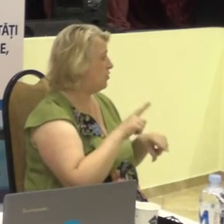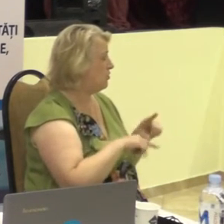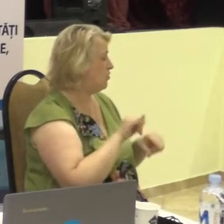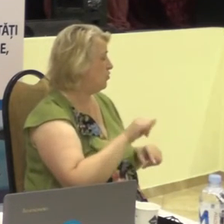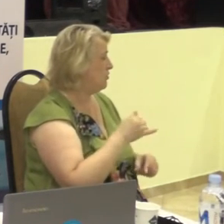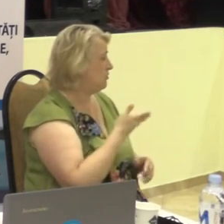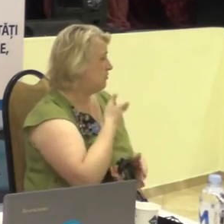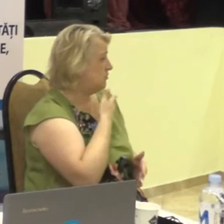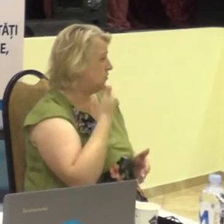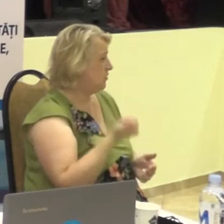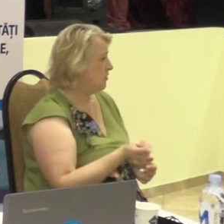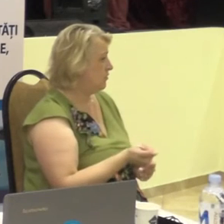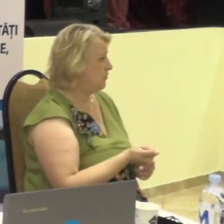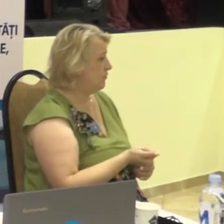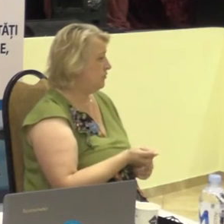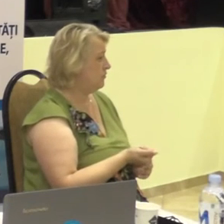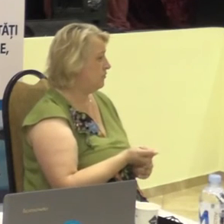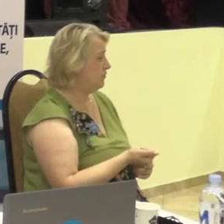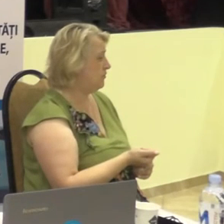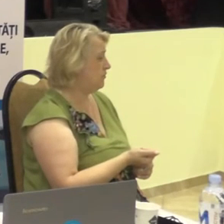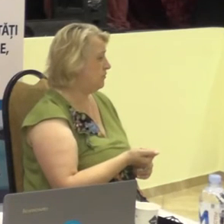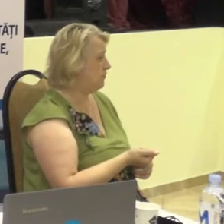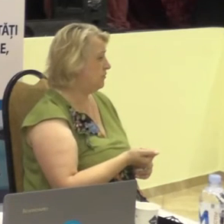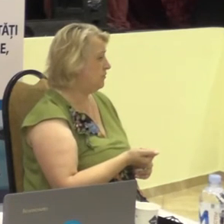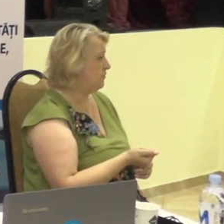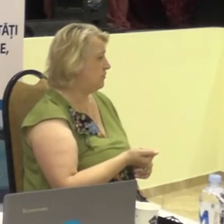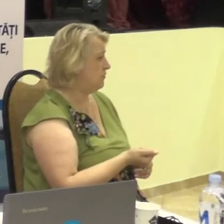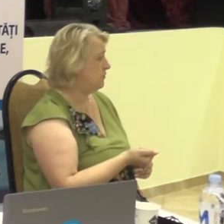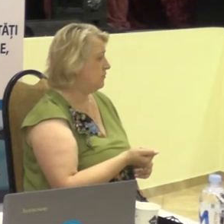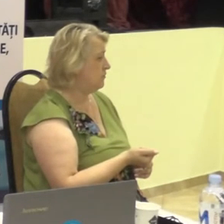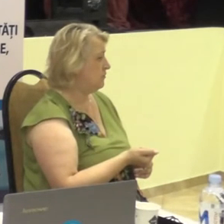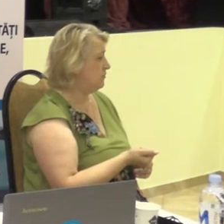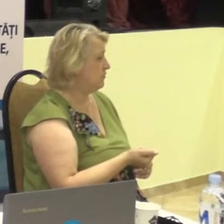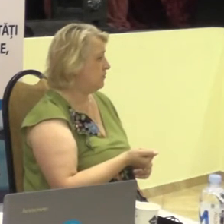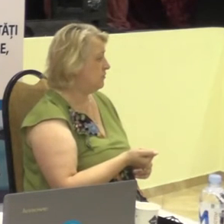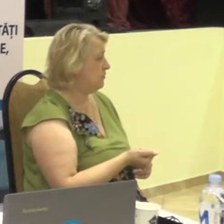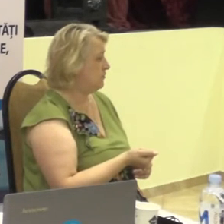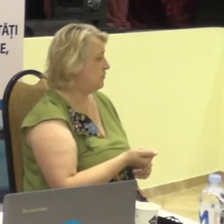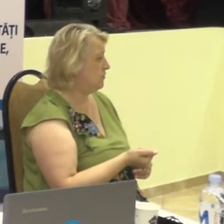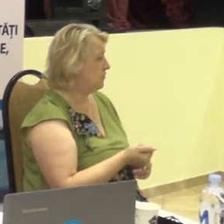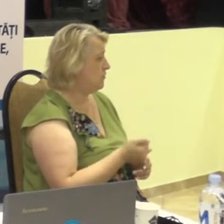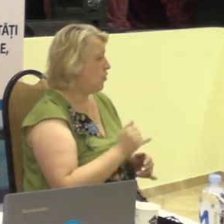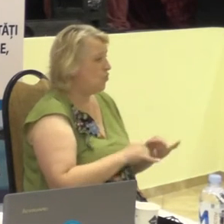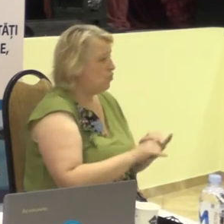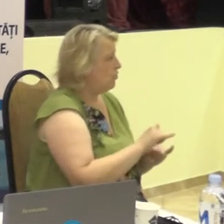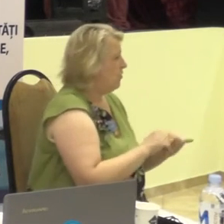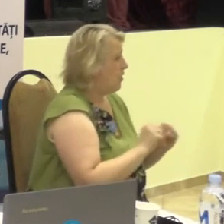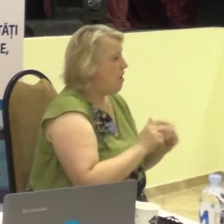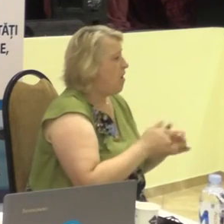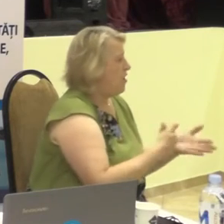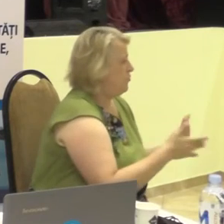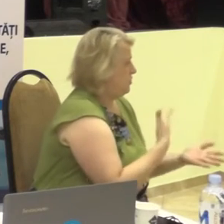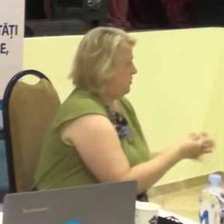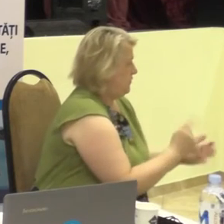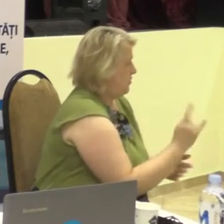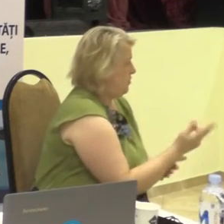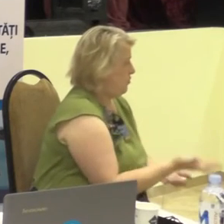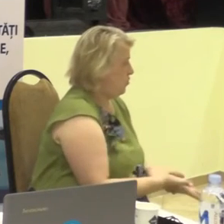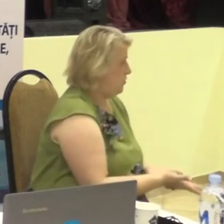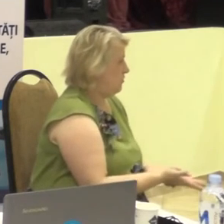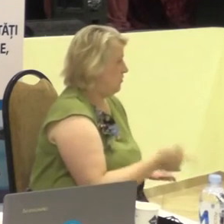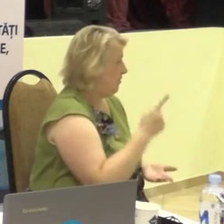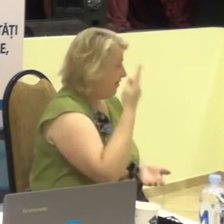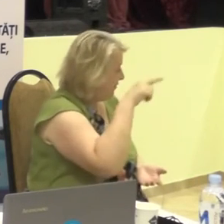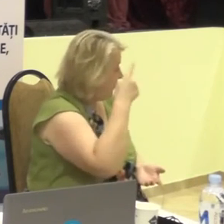o cale de comunicare cu copilul său. Ei